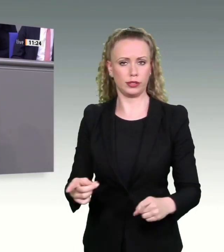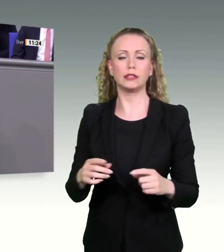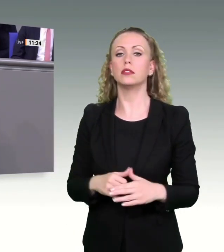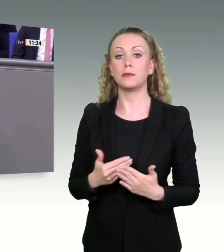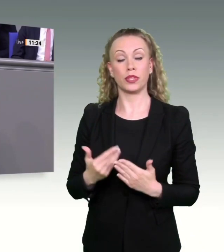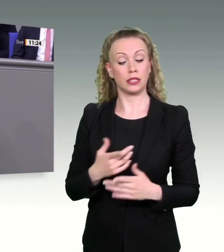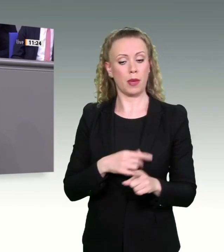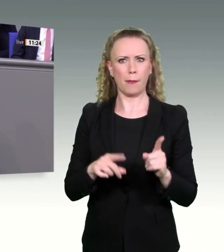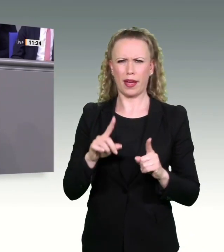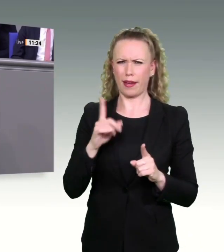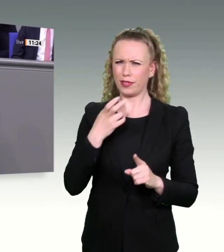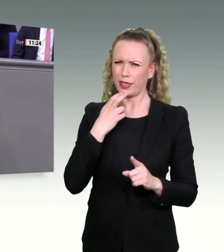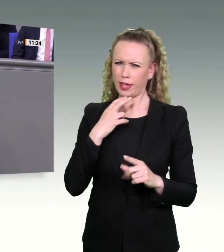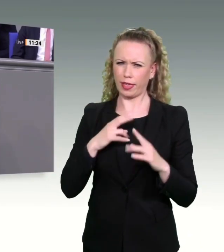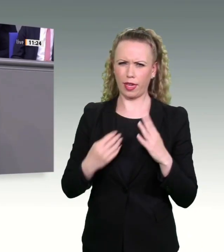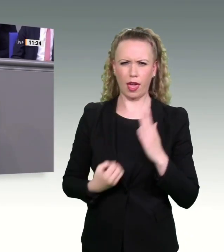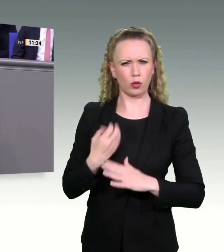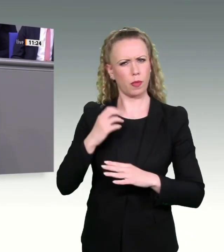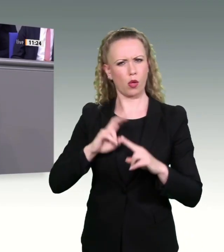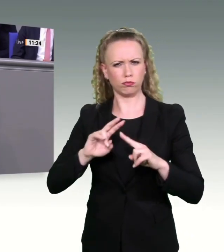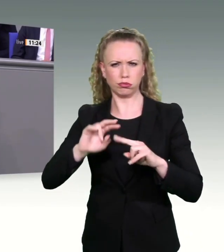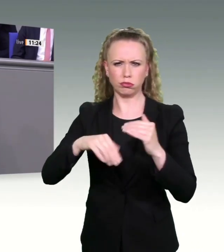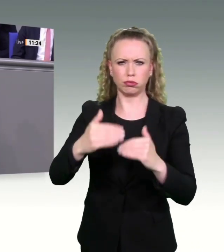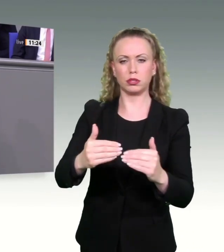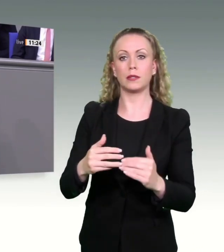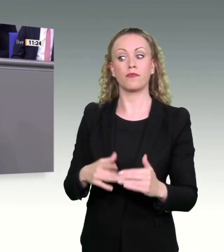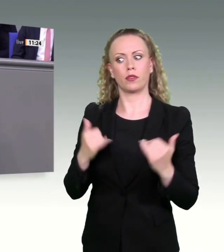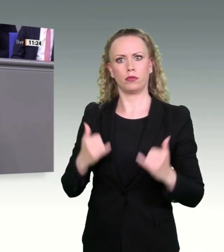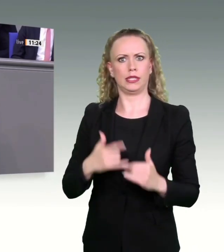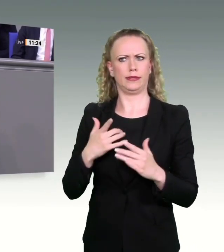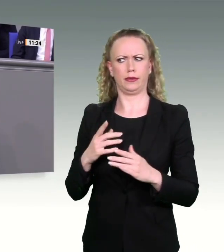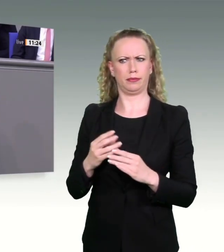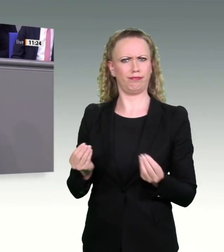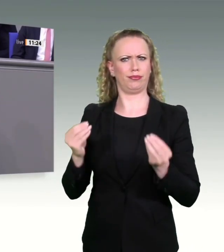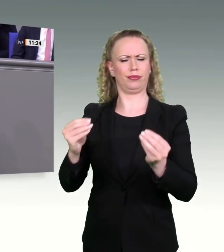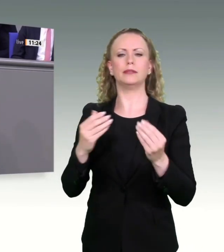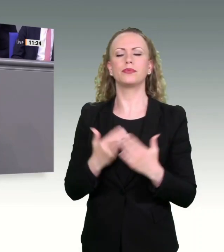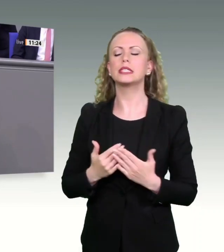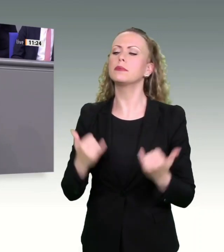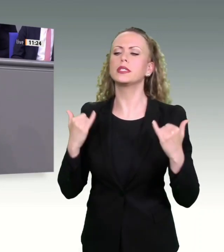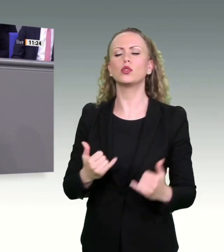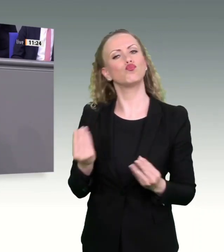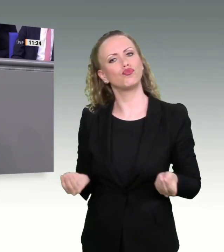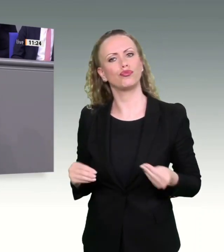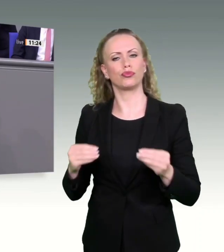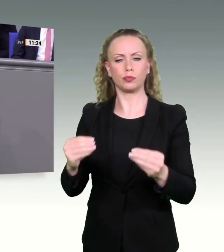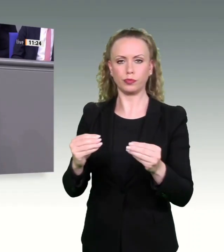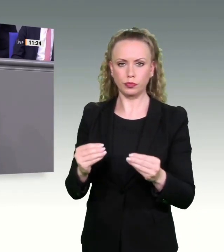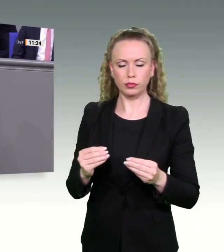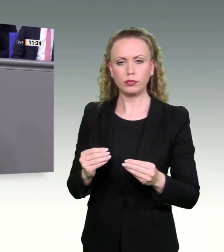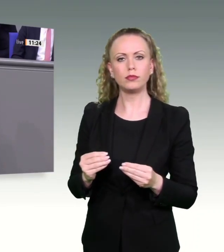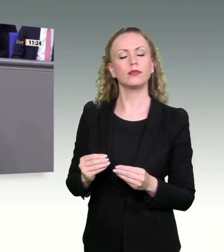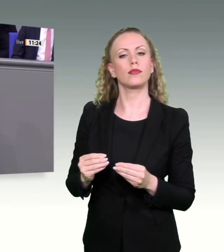fordern, setzt dem Ganzen noch die Krone auf. Sie etikettieren das als modernisierter Natur- und